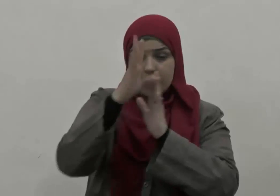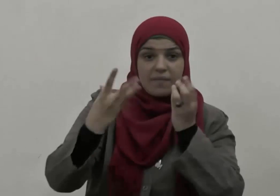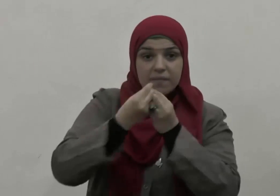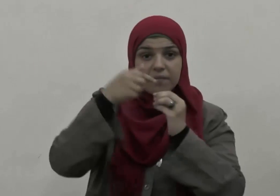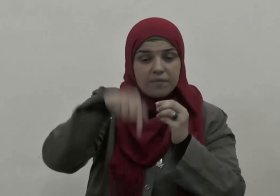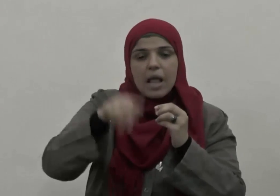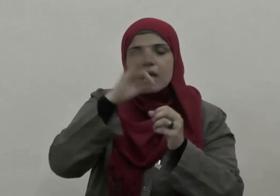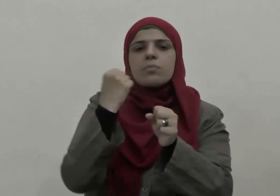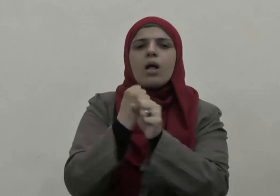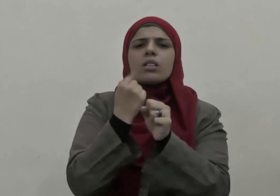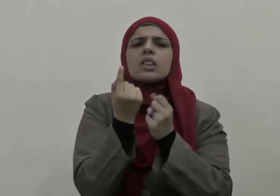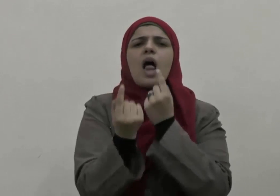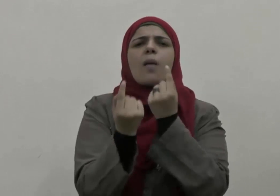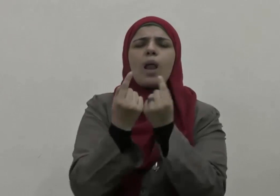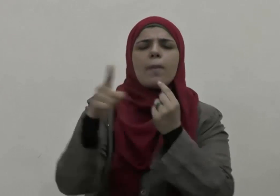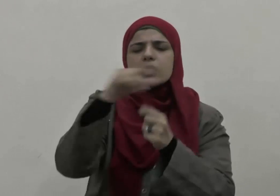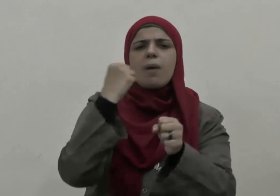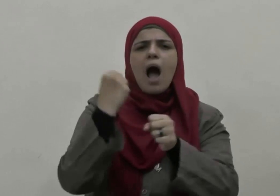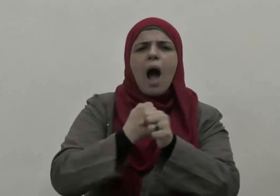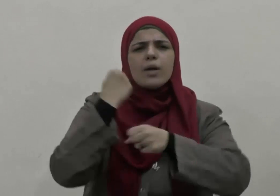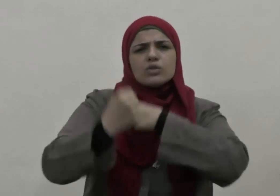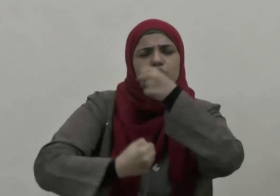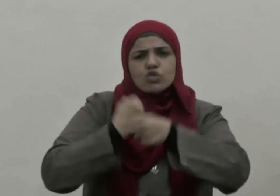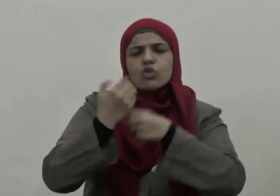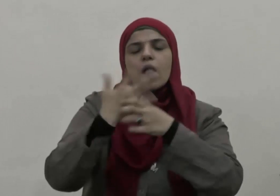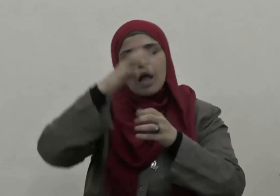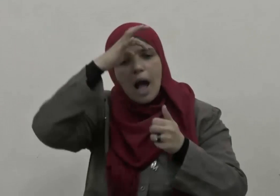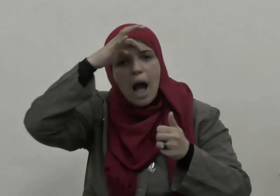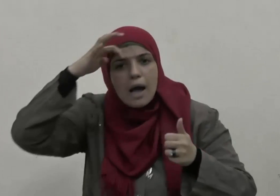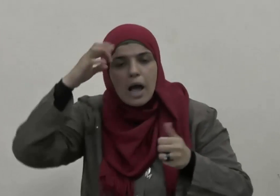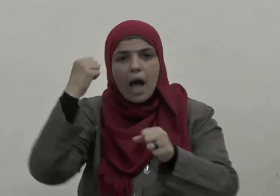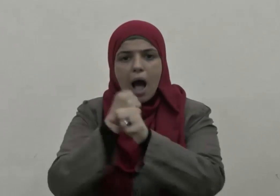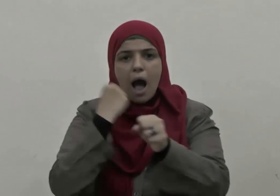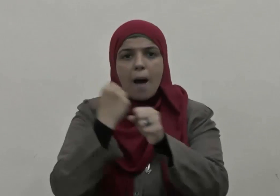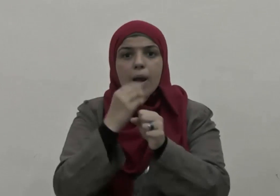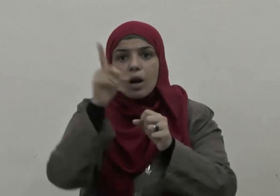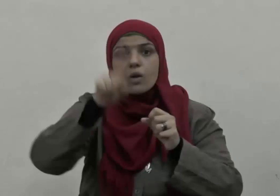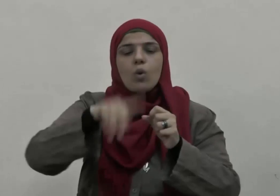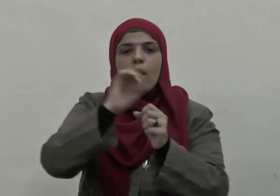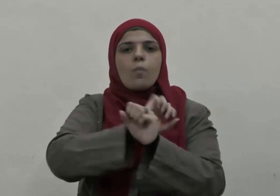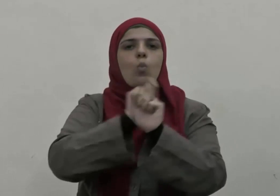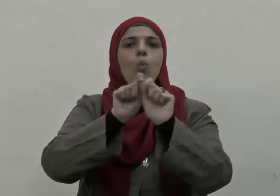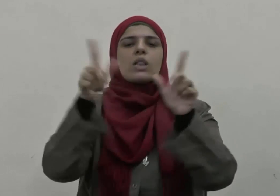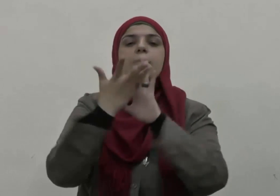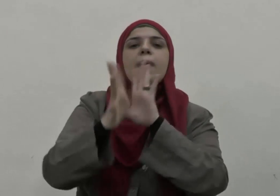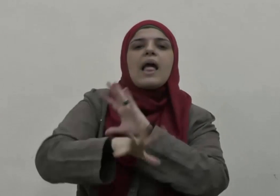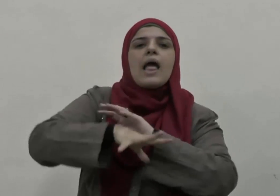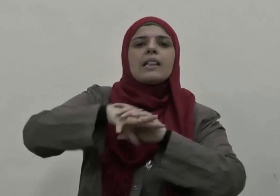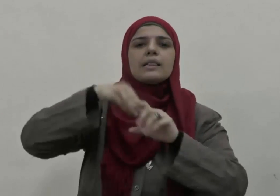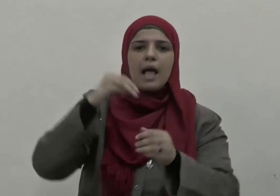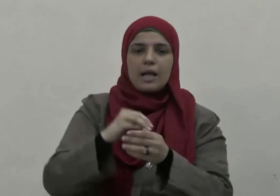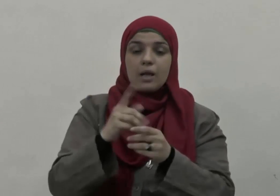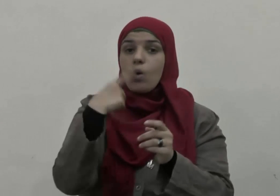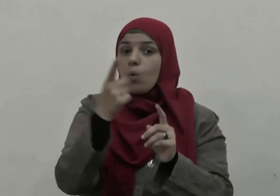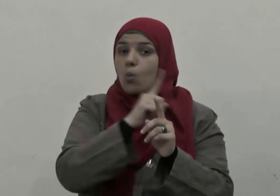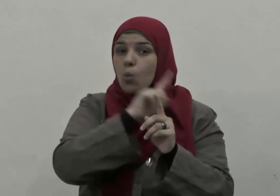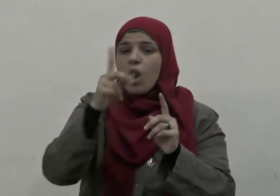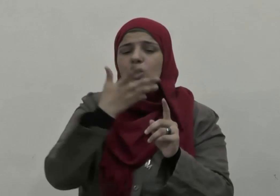يتطلبان منا الجهد والعرق والعمل والإنتاج ولا